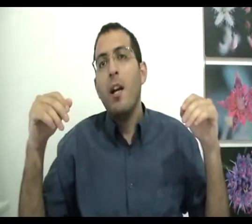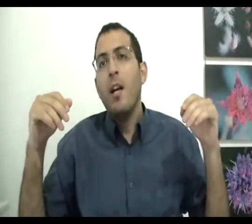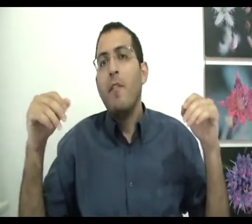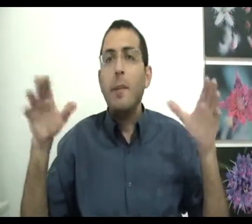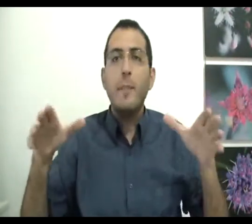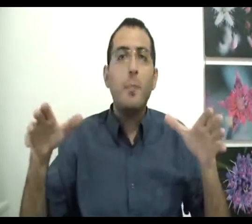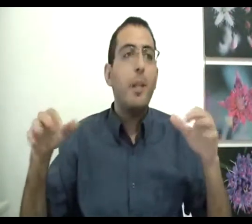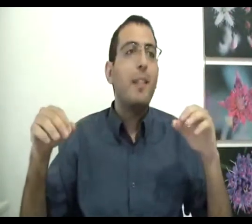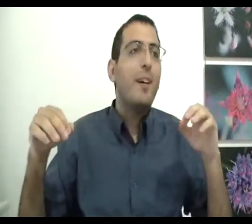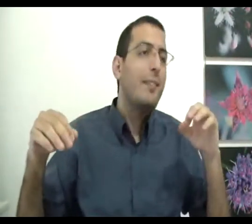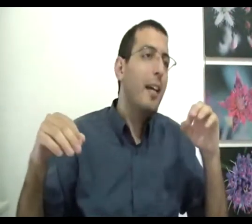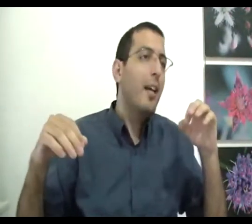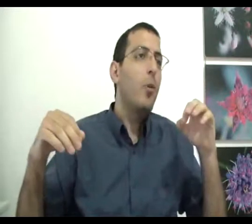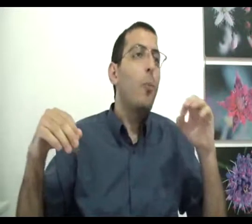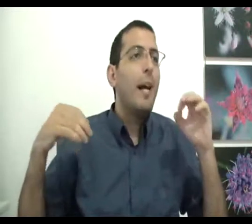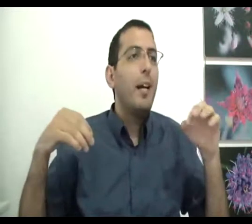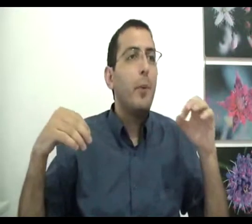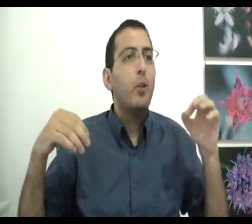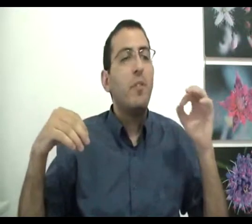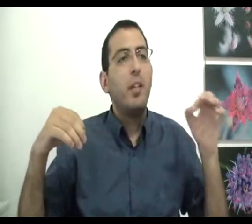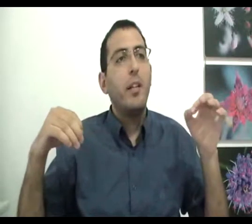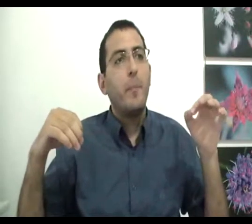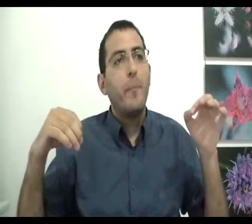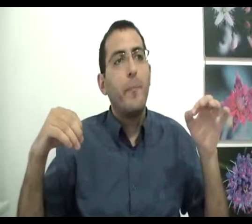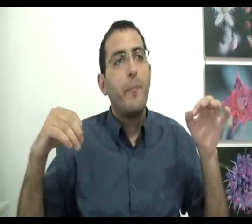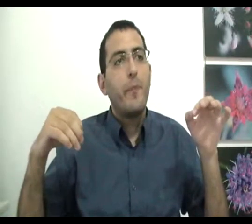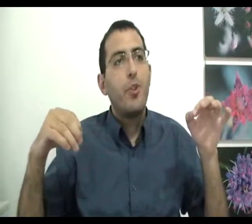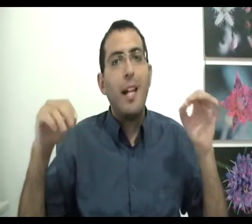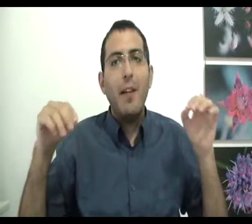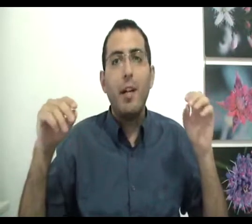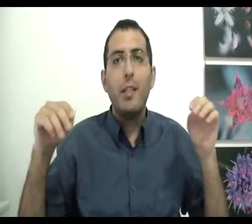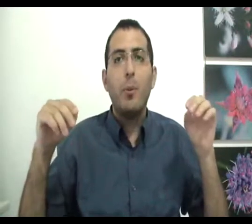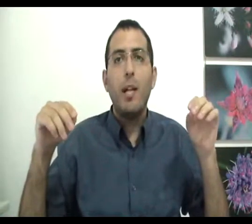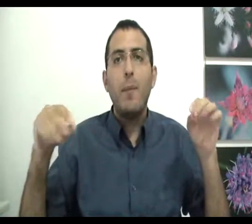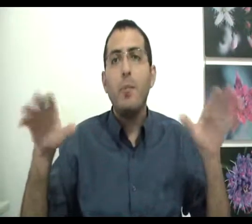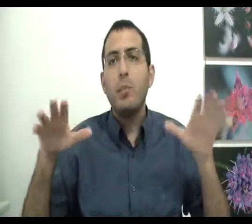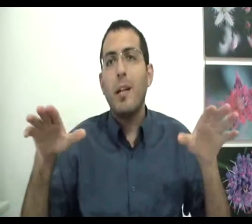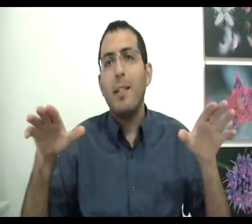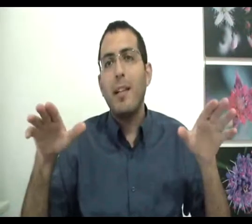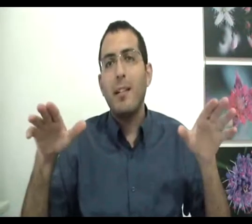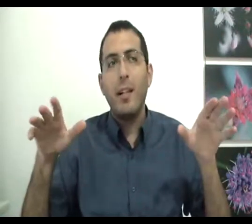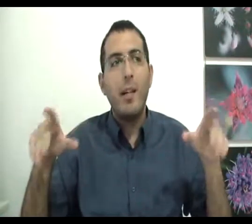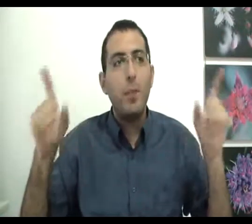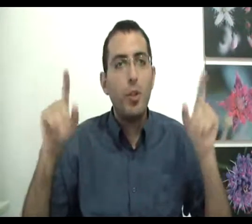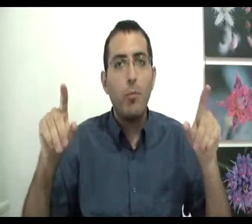ומי שמתבונן בדבר הזה הוא מהר מאוד מבין שאף אחד בעולם אין מושג מה תכלית החיים משום